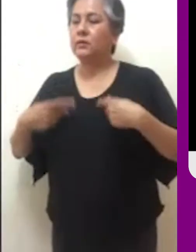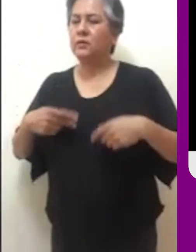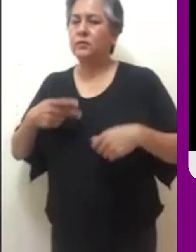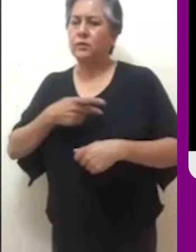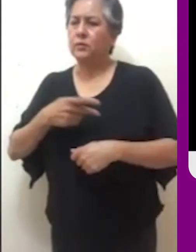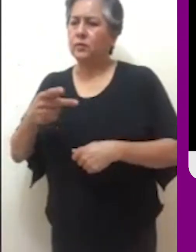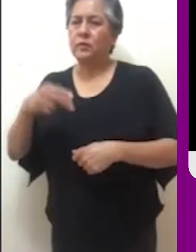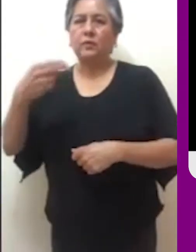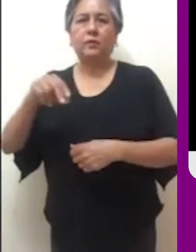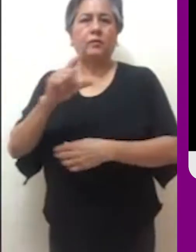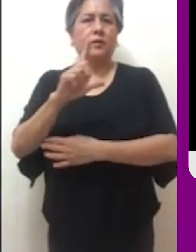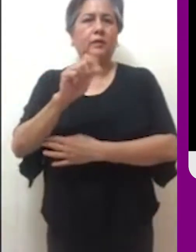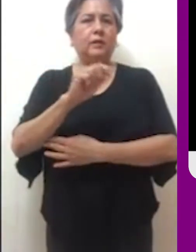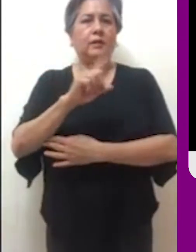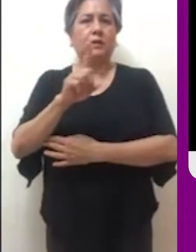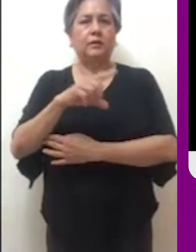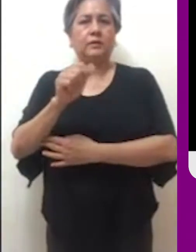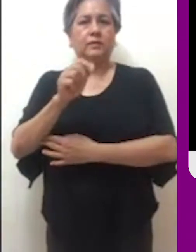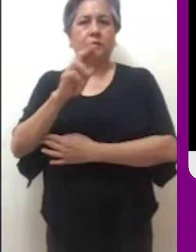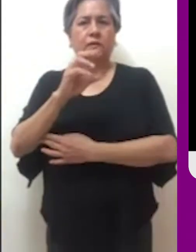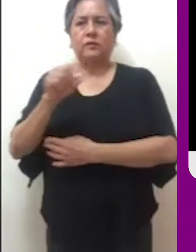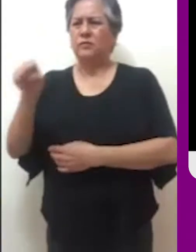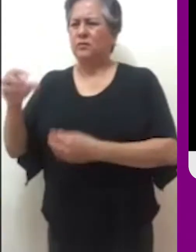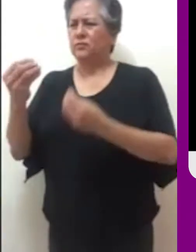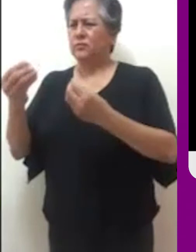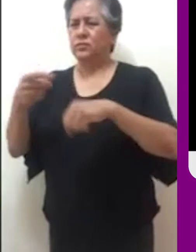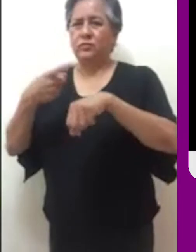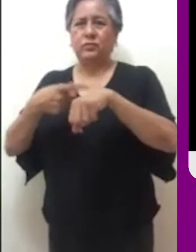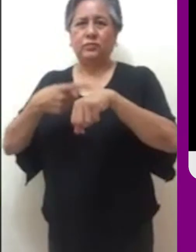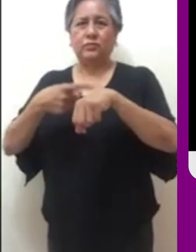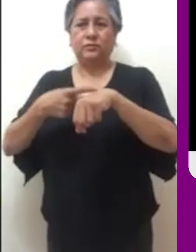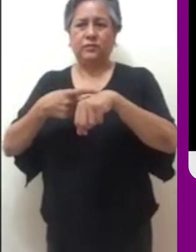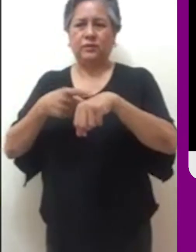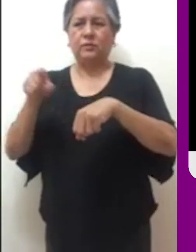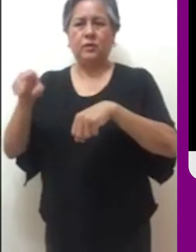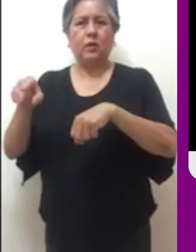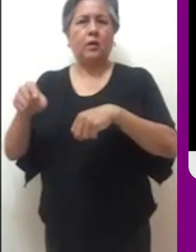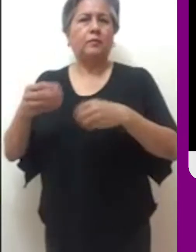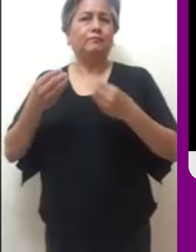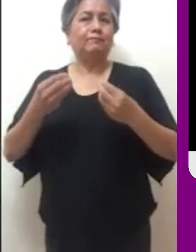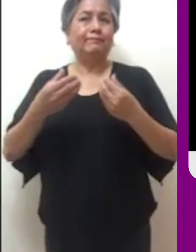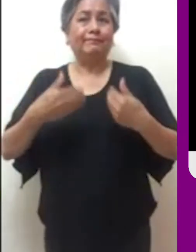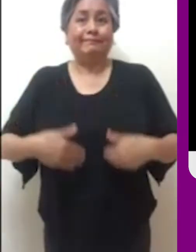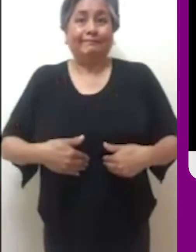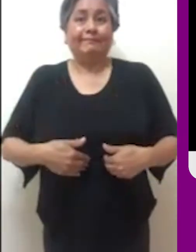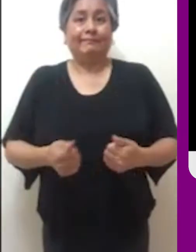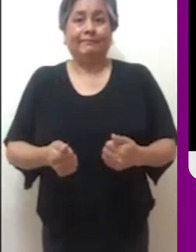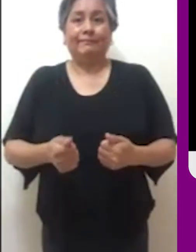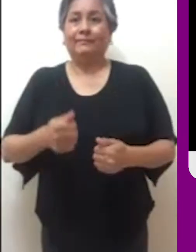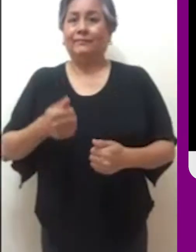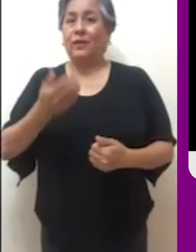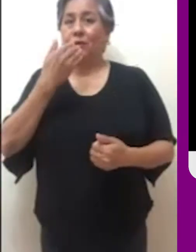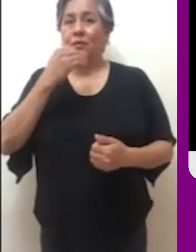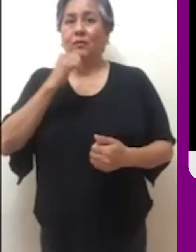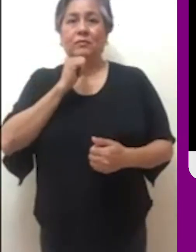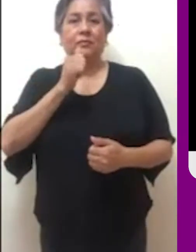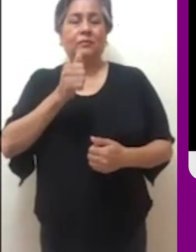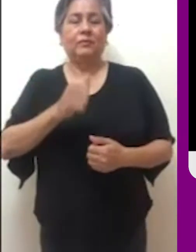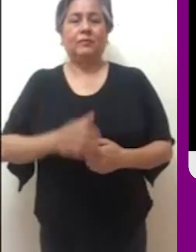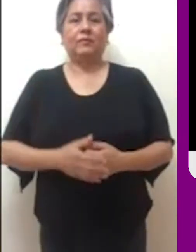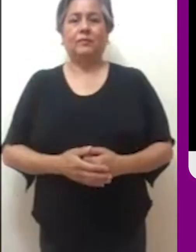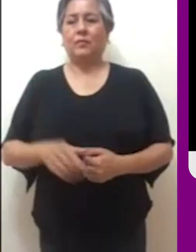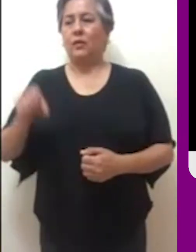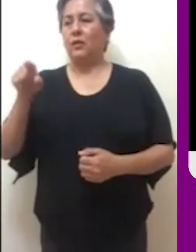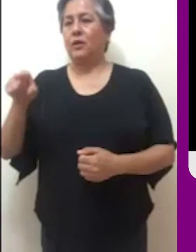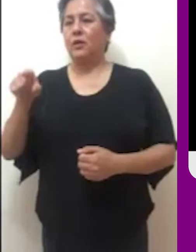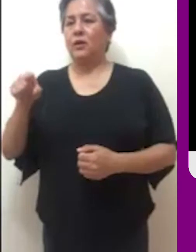Lázaro yacía a la entrada de su casa, cubierto de llagas y ansiando llenarse con las sobras que caían de la mesa del rico.